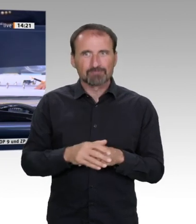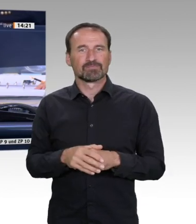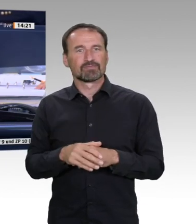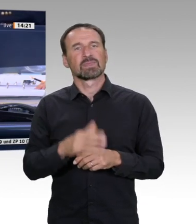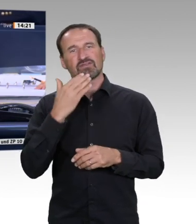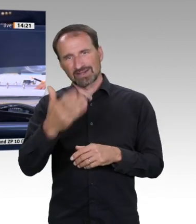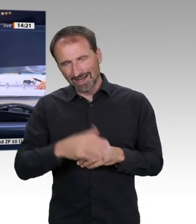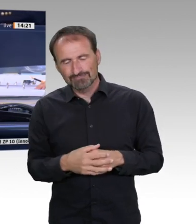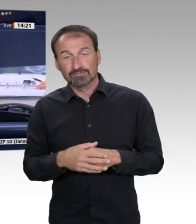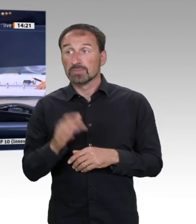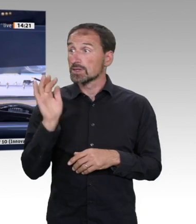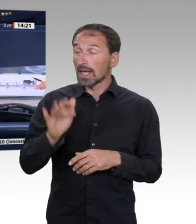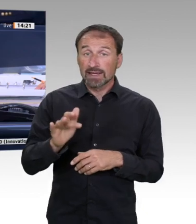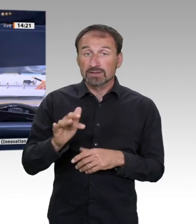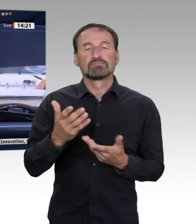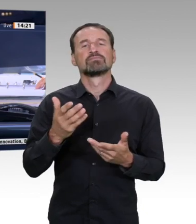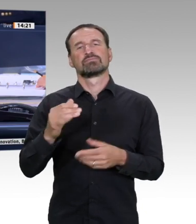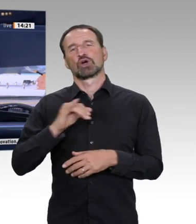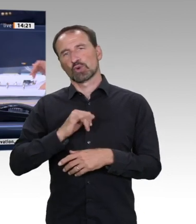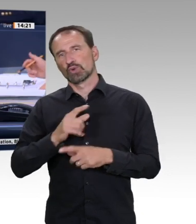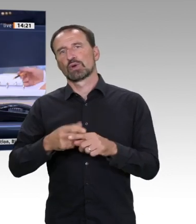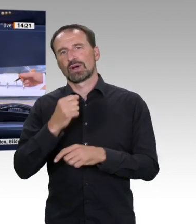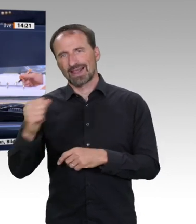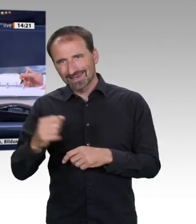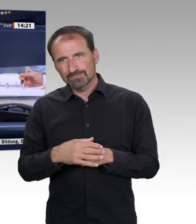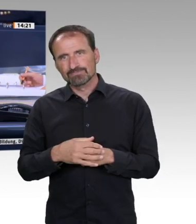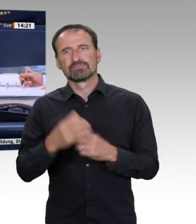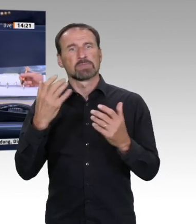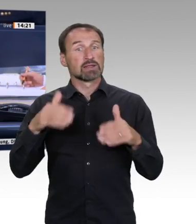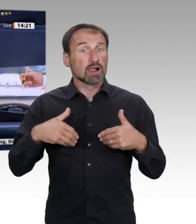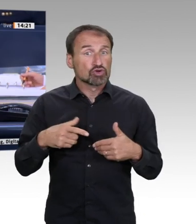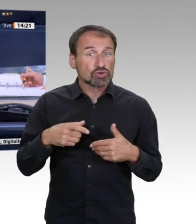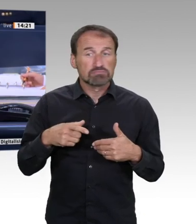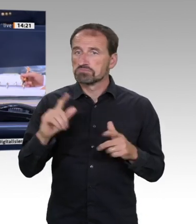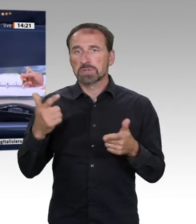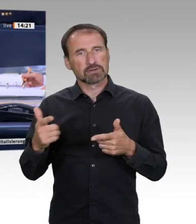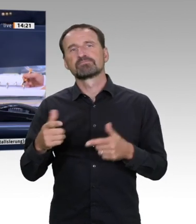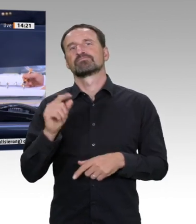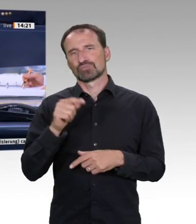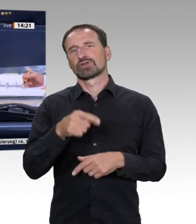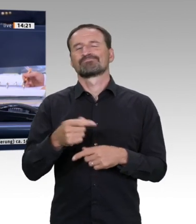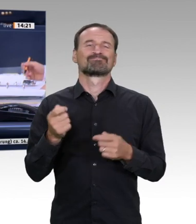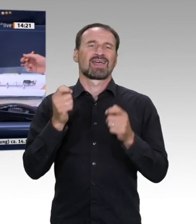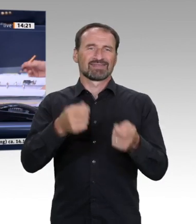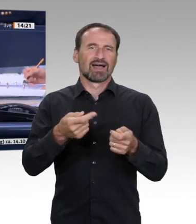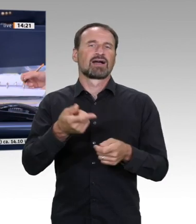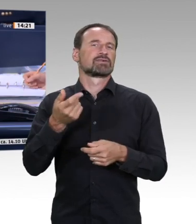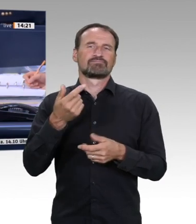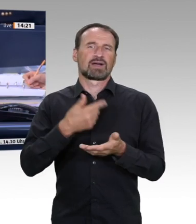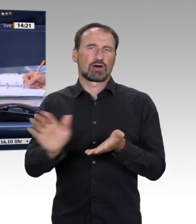22 585, den Antrag der Fraktion der FDP auf Drucksache 19 17 448 neu abzulehnen. Wer stimmt